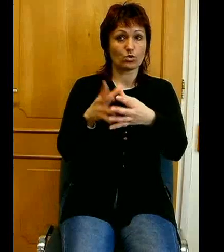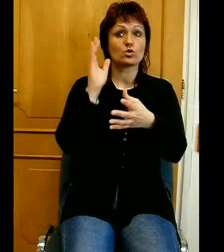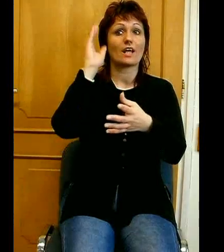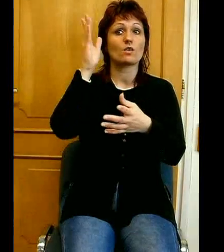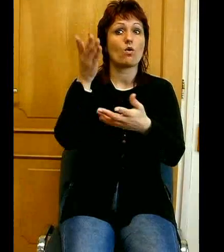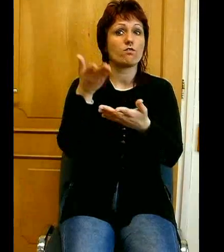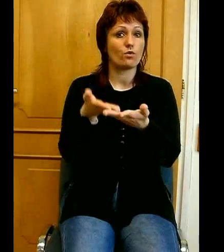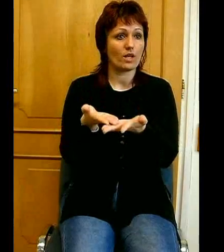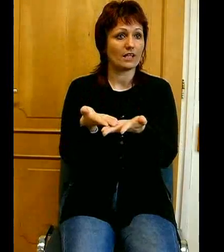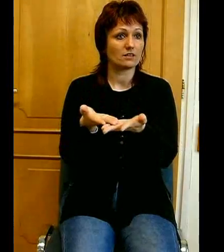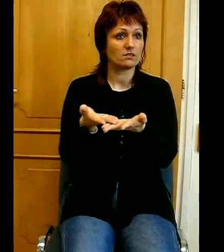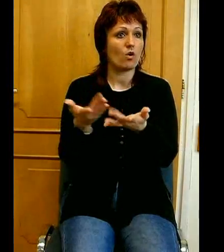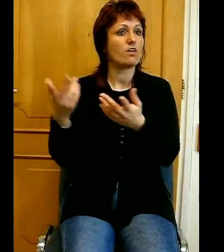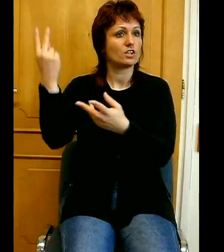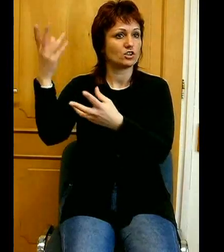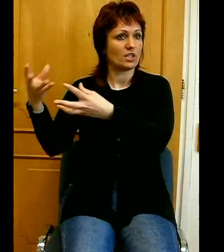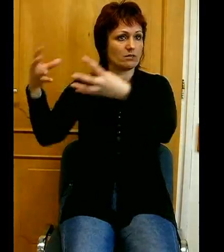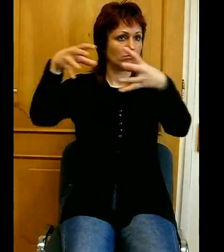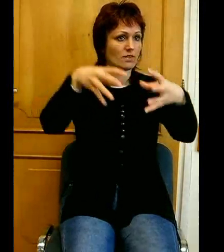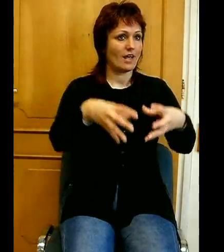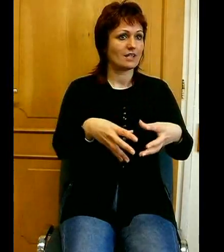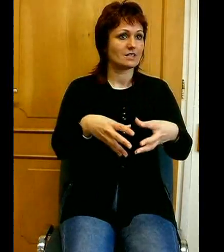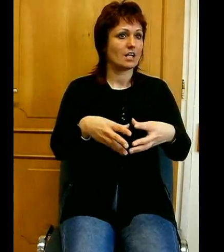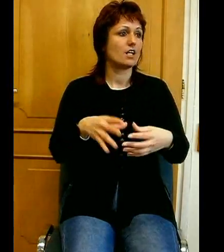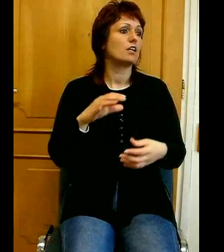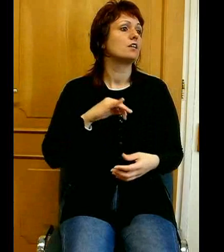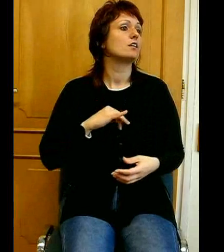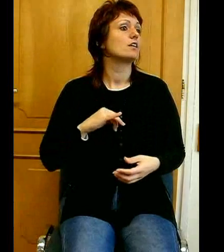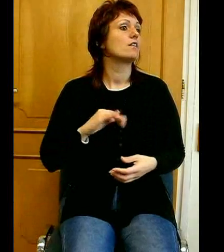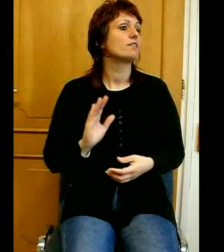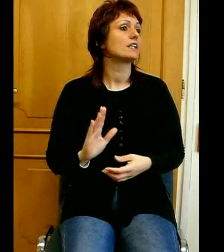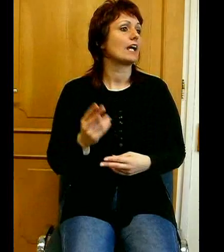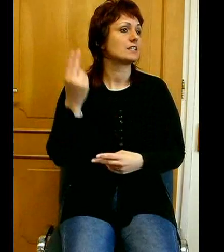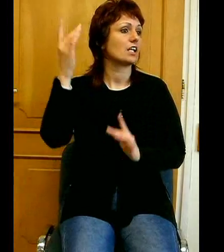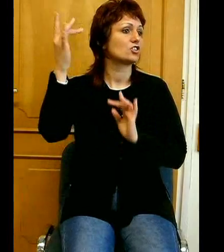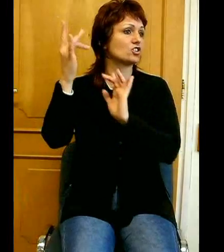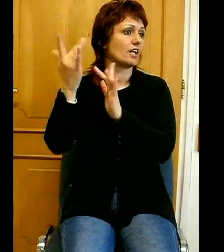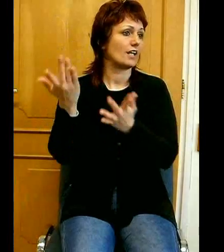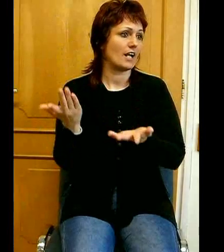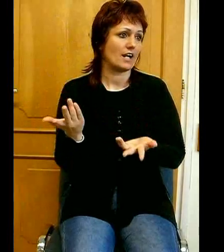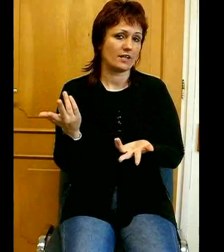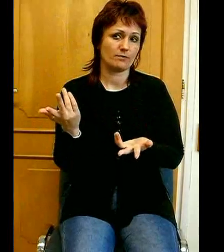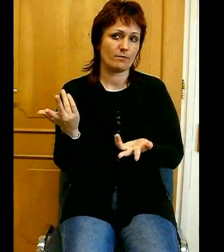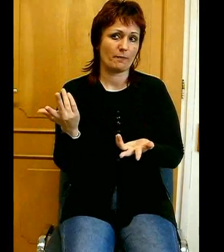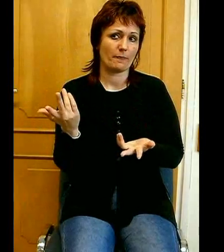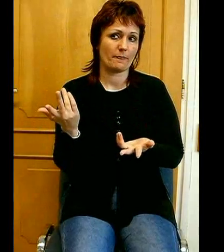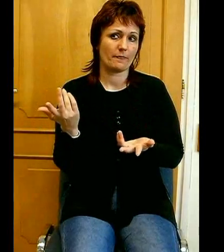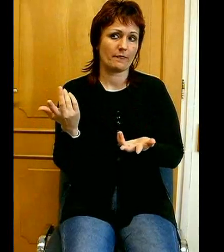az Isten elhelyezte, akkor bírkezik Isten ellen. És ez azért kell világosan látnunk, mert